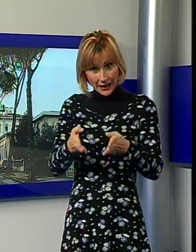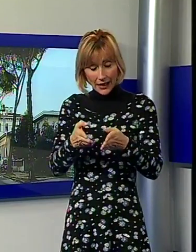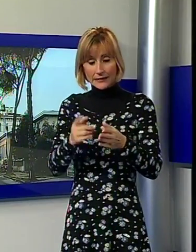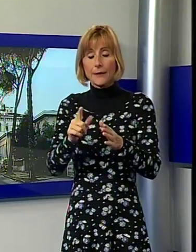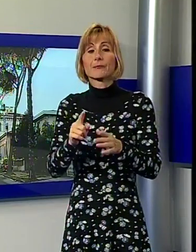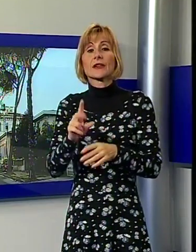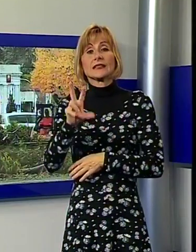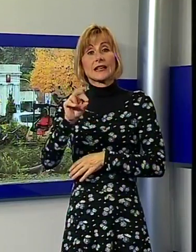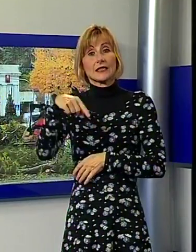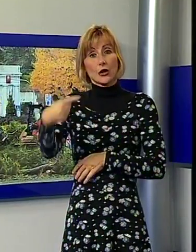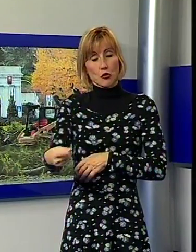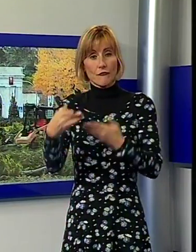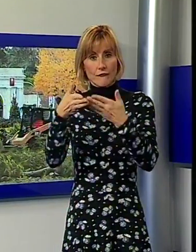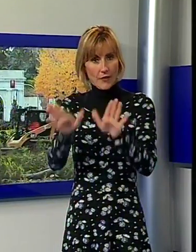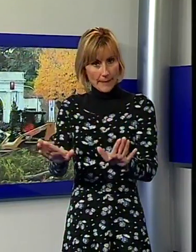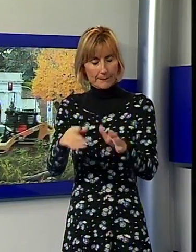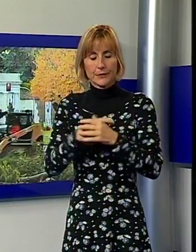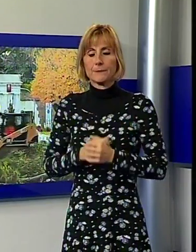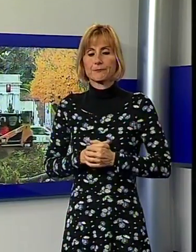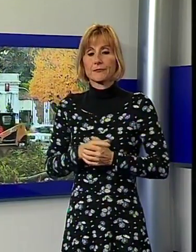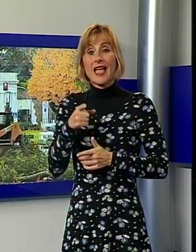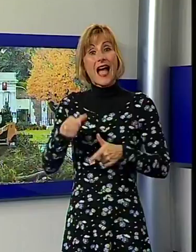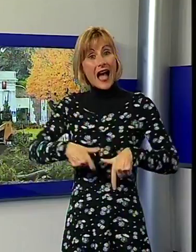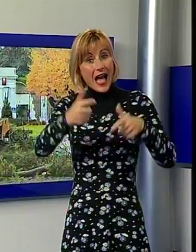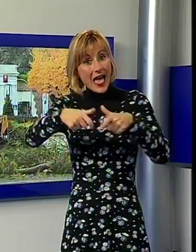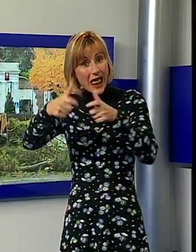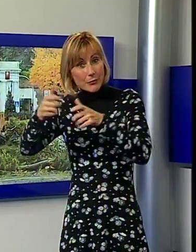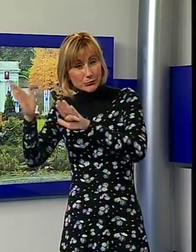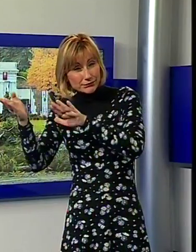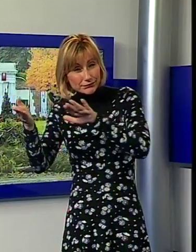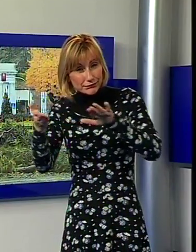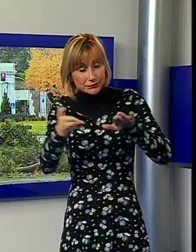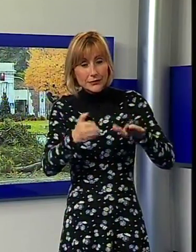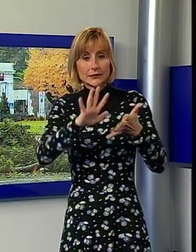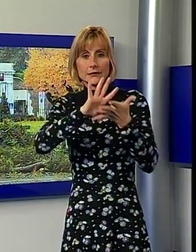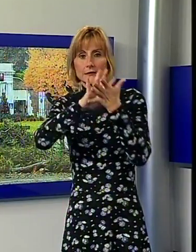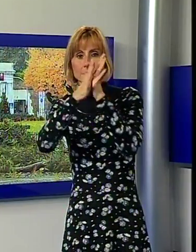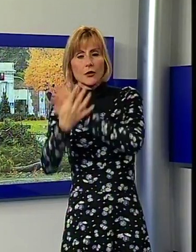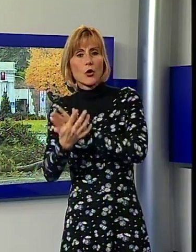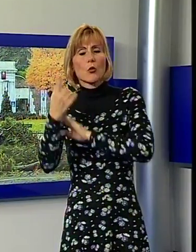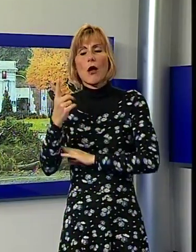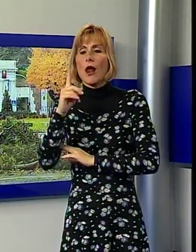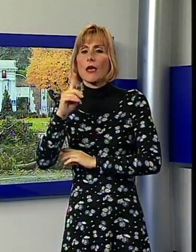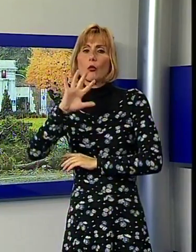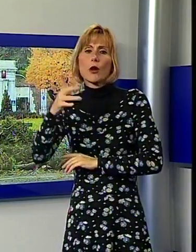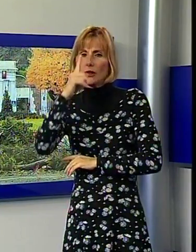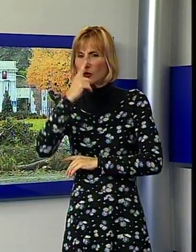prossimo 30 novembre. I pini abbattuti saranno rimpiazzati da una varietà di carpino bianco, un albero di media